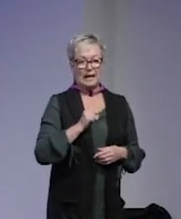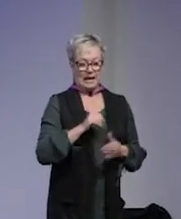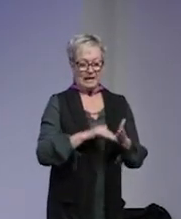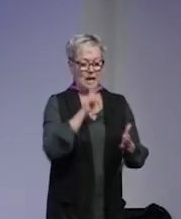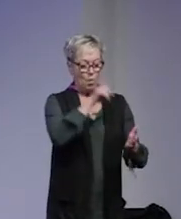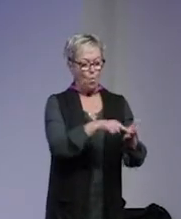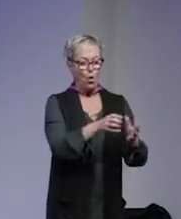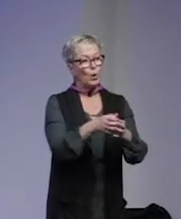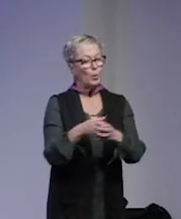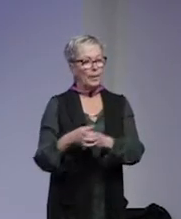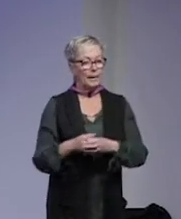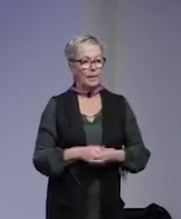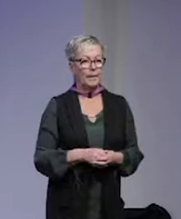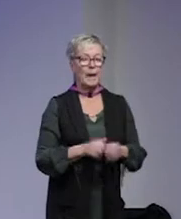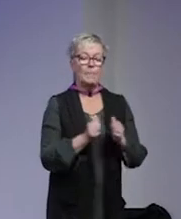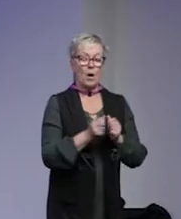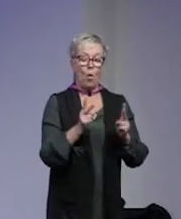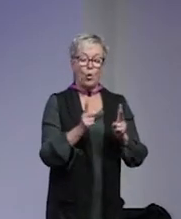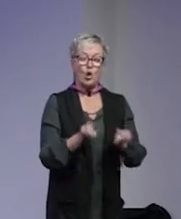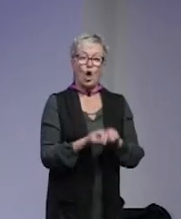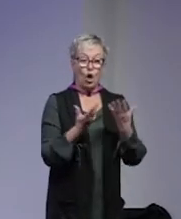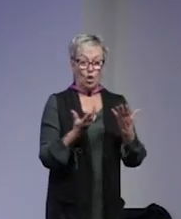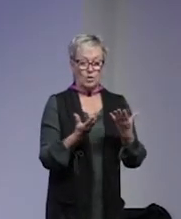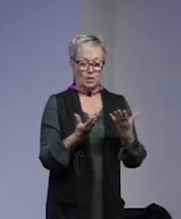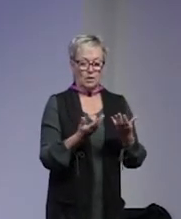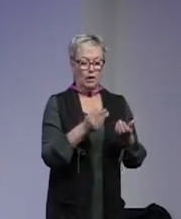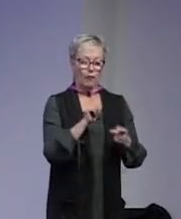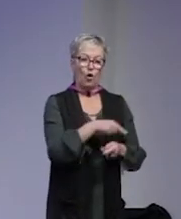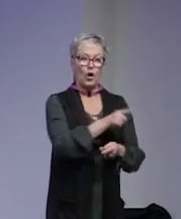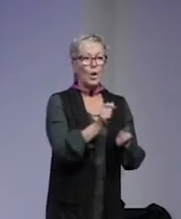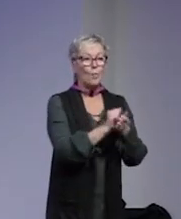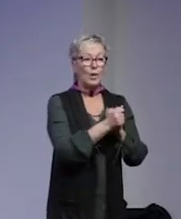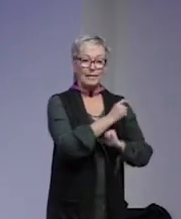målgrupper då. Men det är också en lösning för såklart politiker